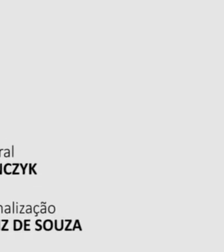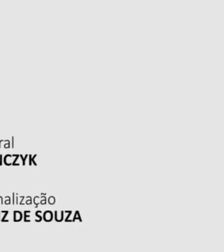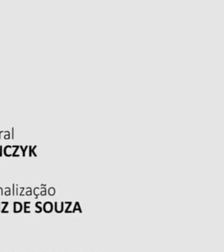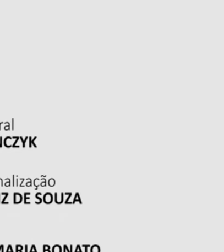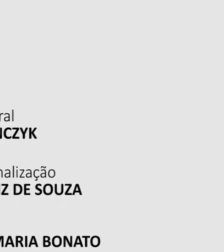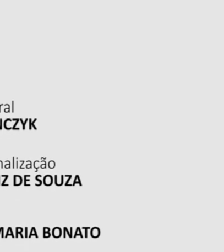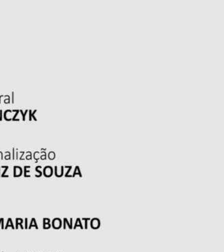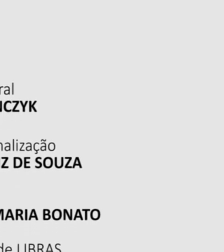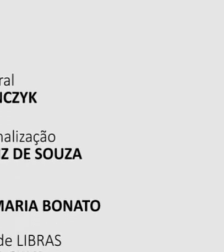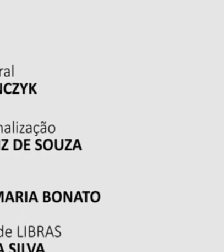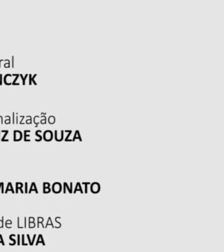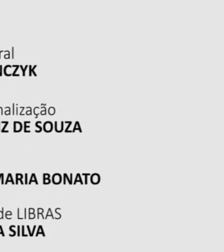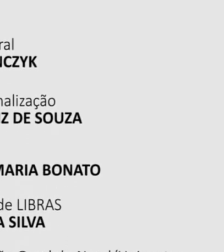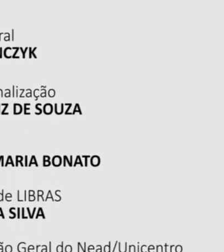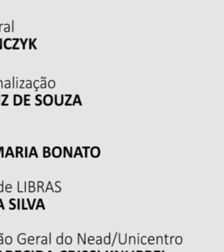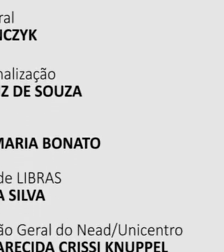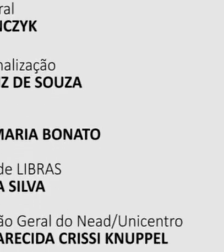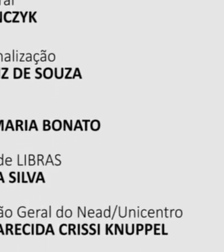Tchau.